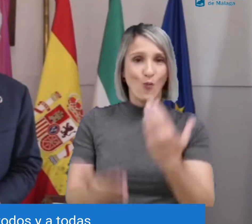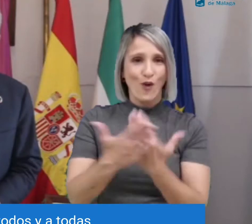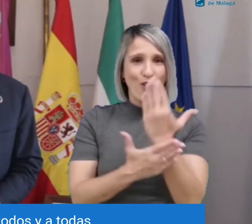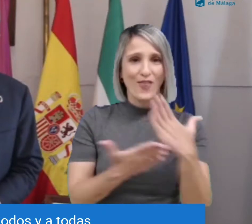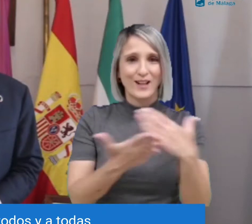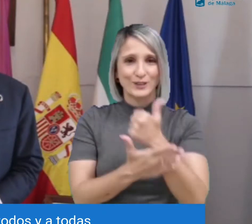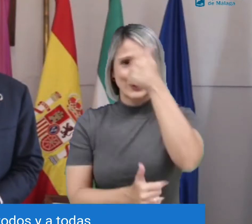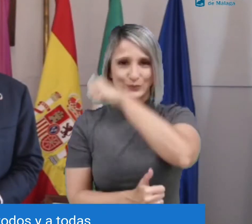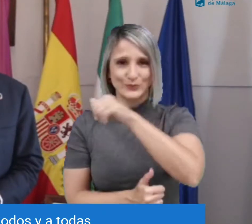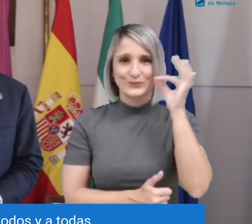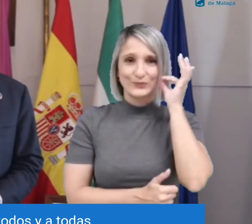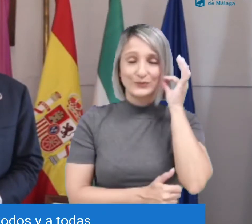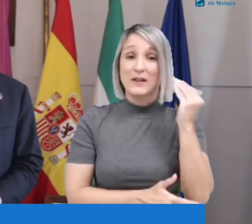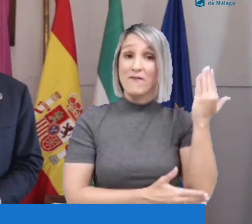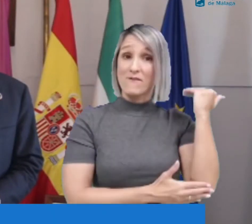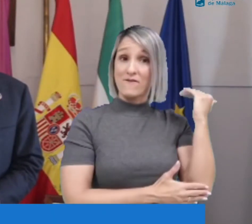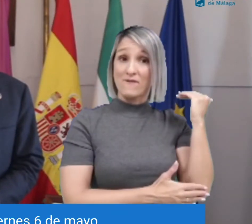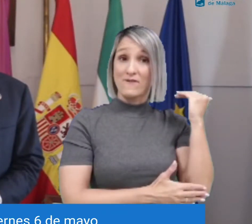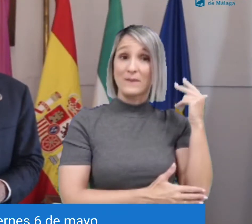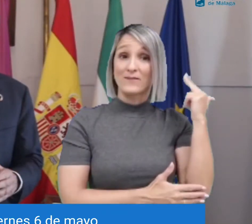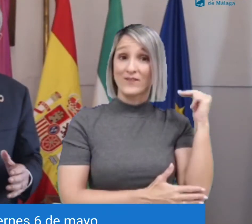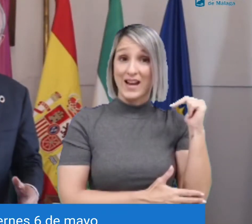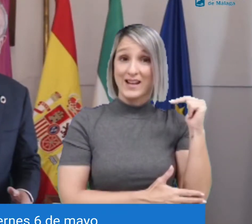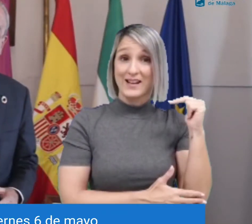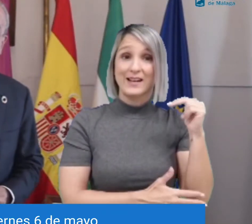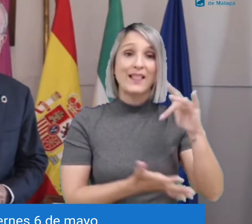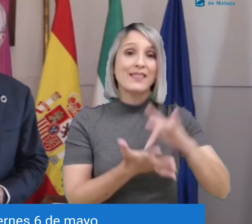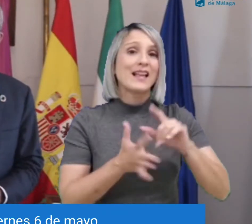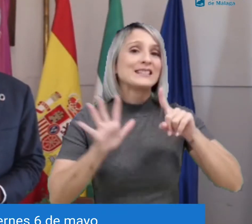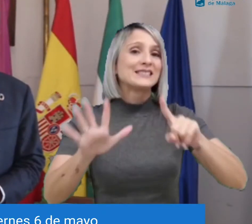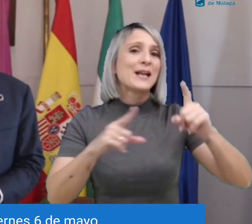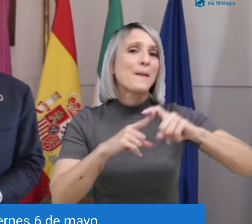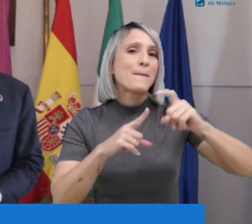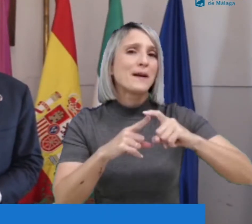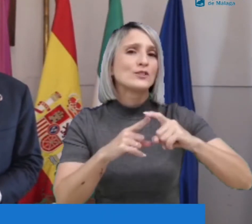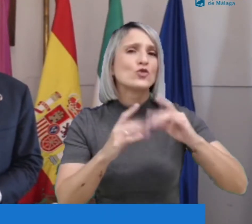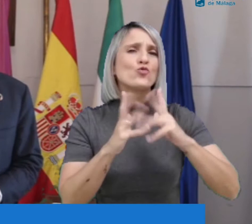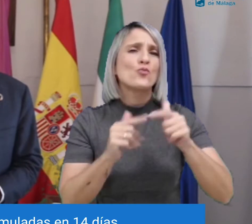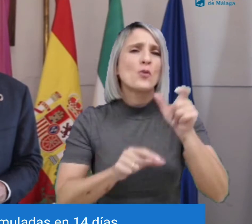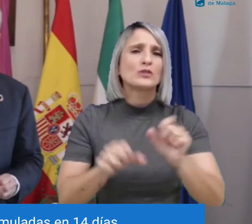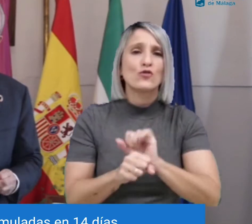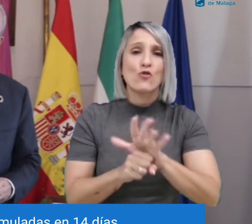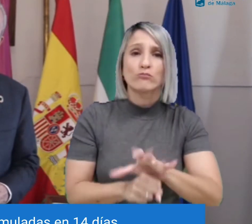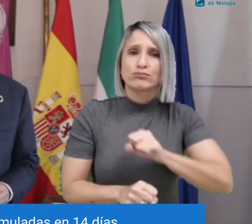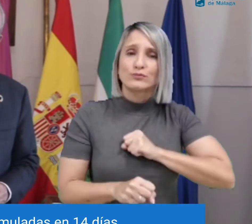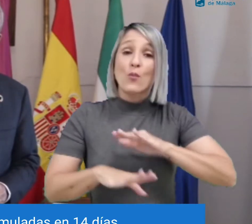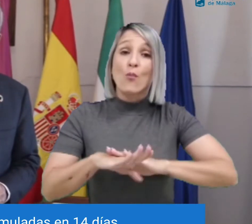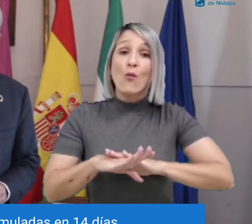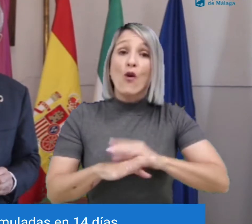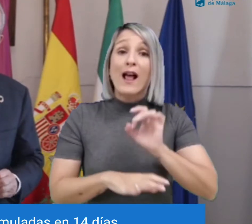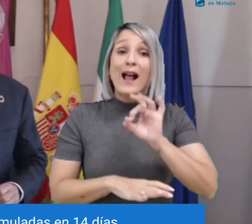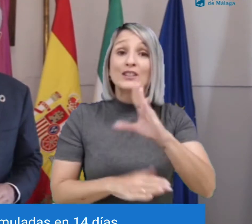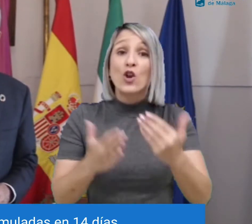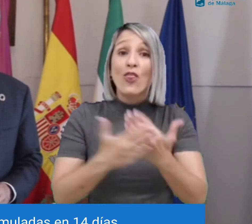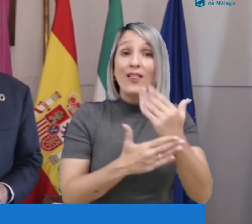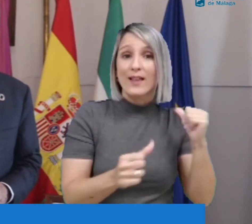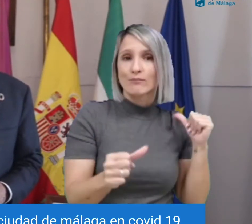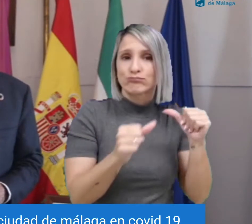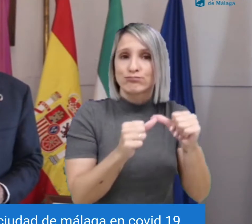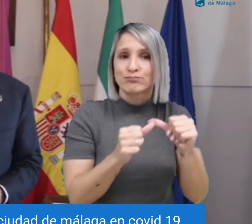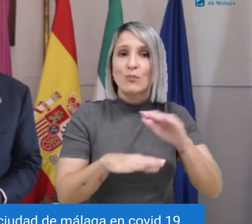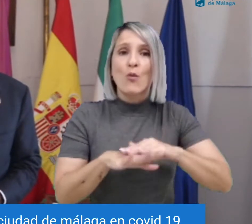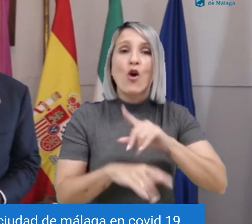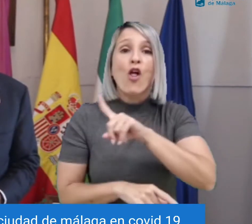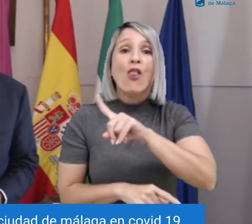Buenos días a todos y a todas. Antes de ayer, viernes 6 de mayo, las incidencias acumuladas en 14 días